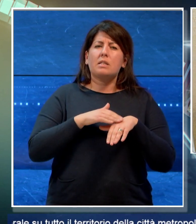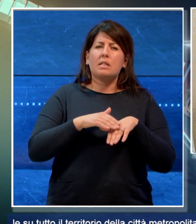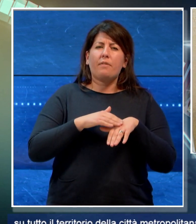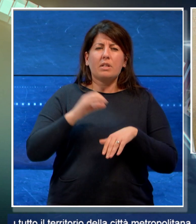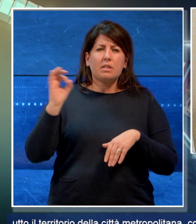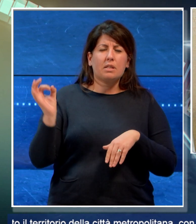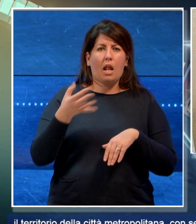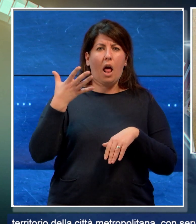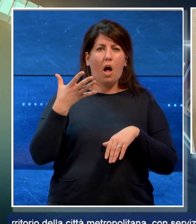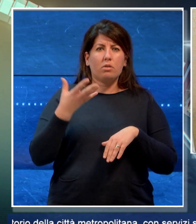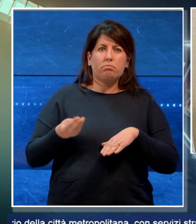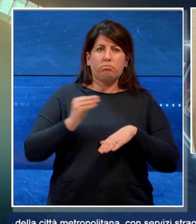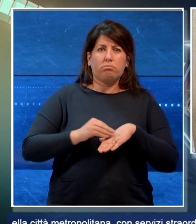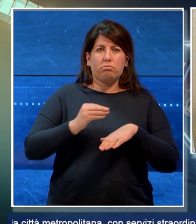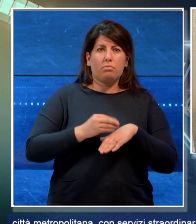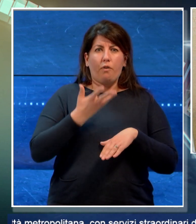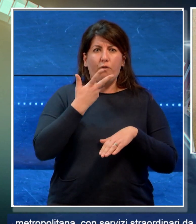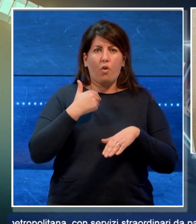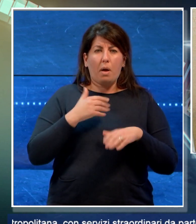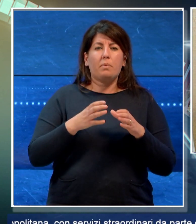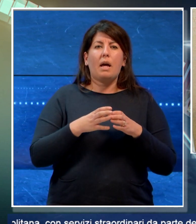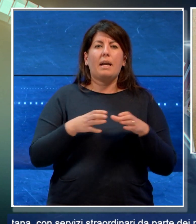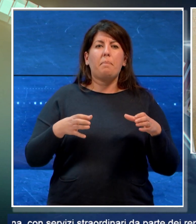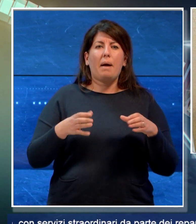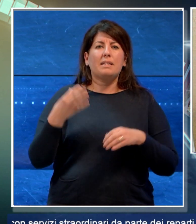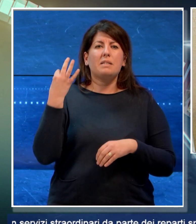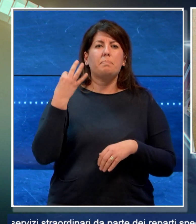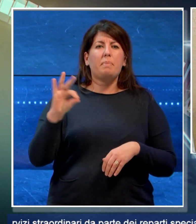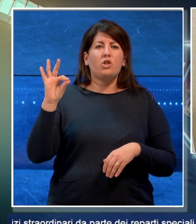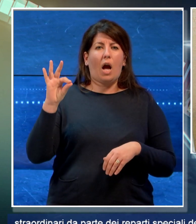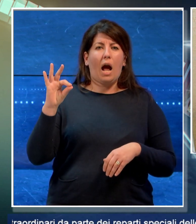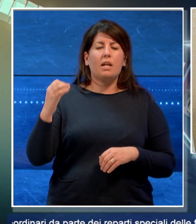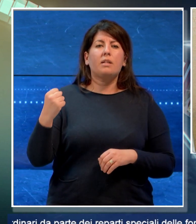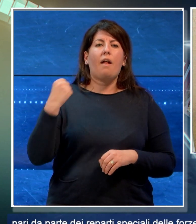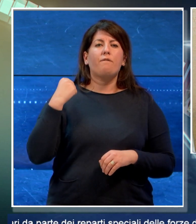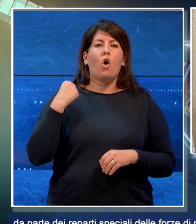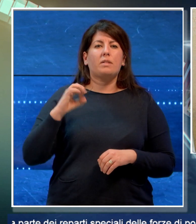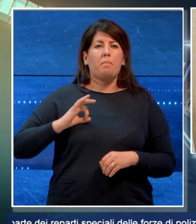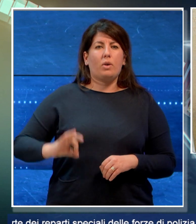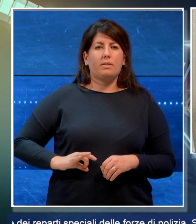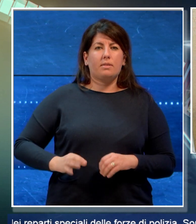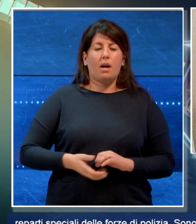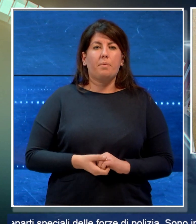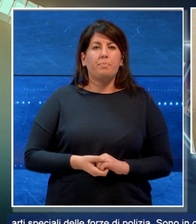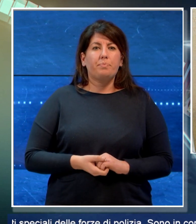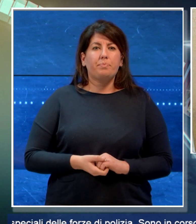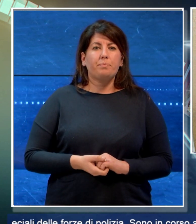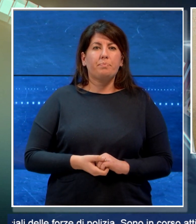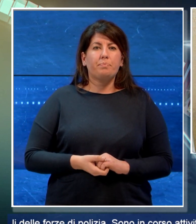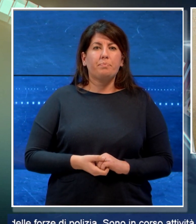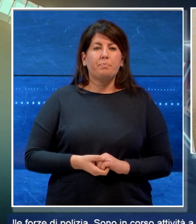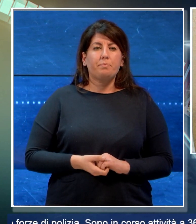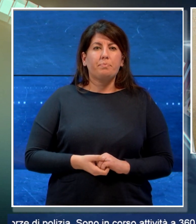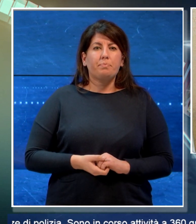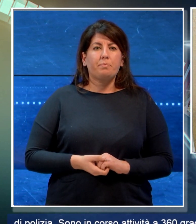straordinari da parte dei reparti speciali delle forze di polizia. Sono